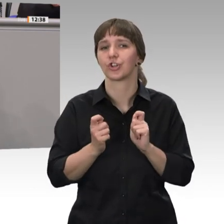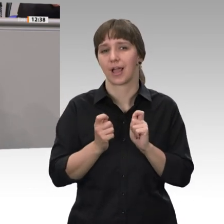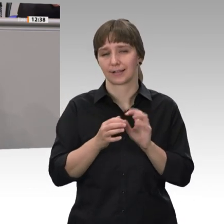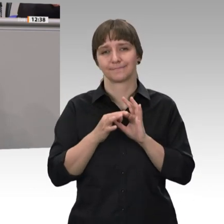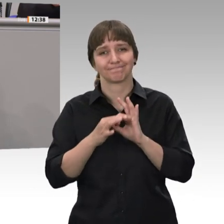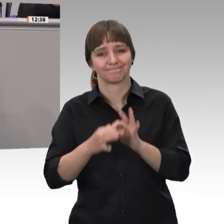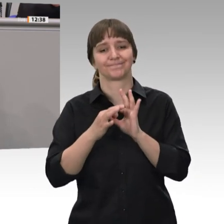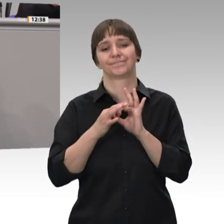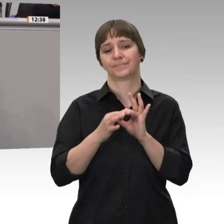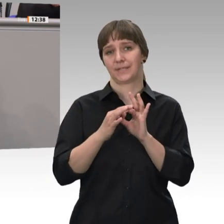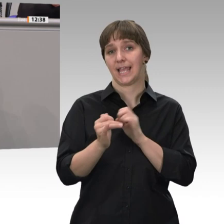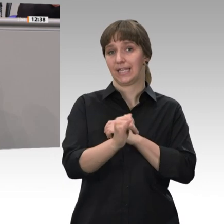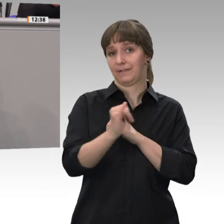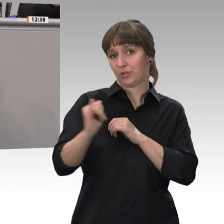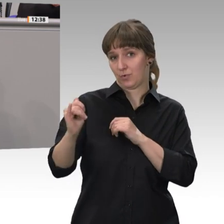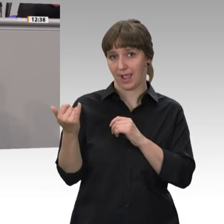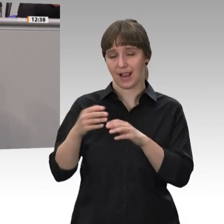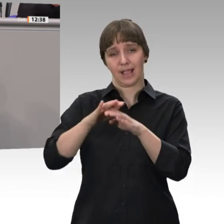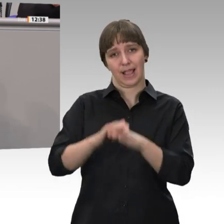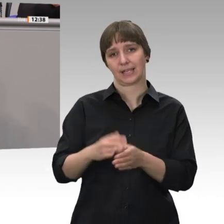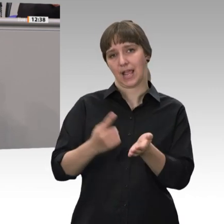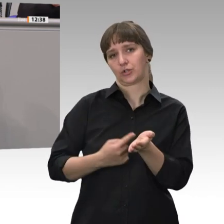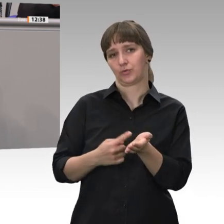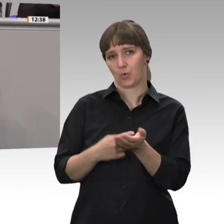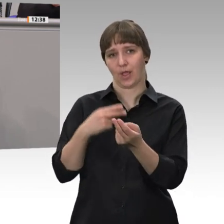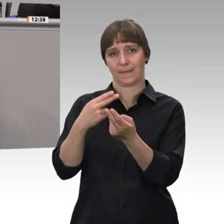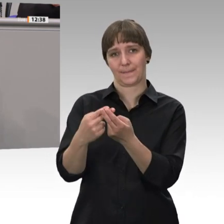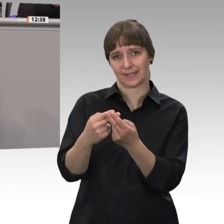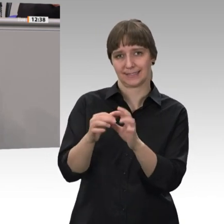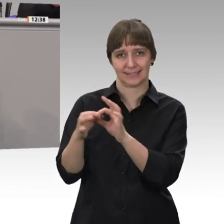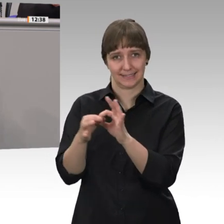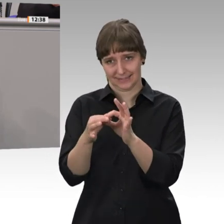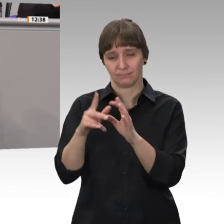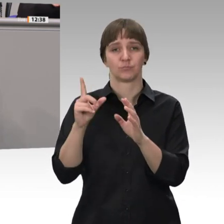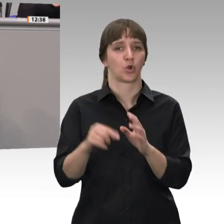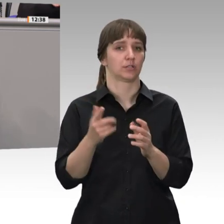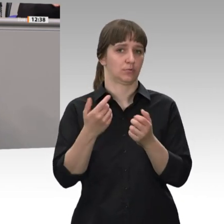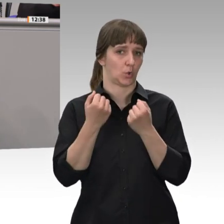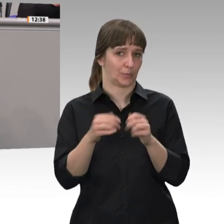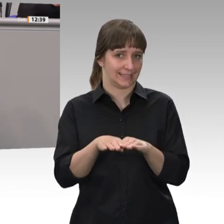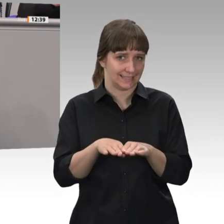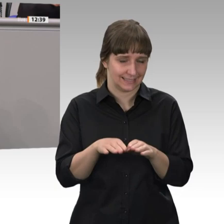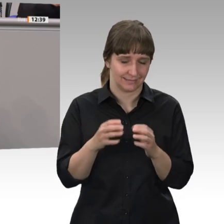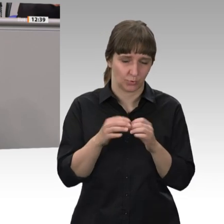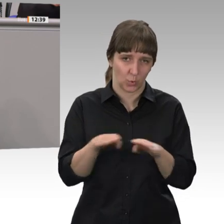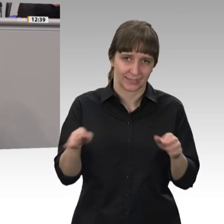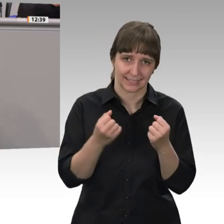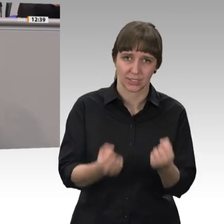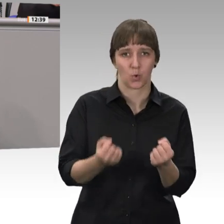Rentenanspruch, den man sich erworben hat, einen Freibetrag in der Grundsicherung ermöglichen sollen, beziehungsweise ermöglichen sollen,